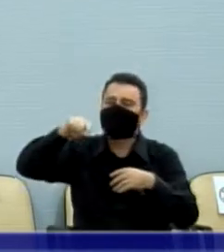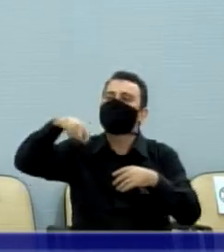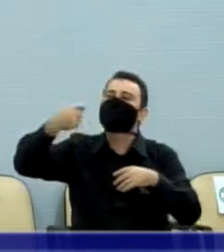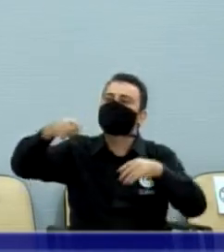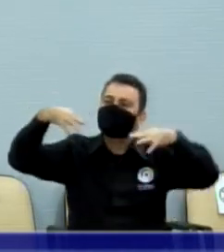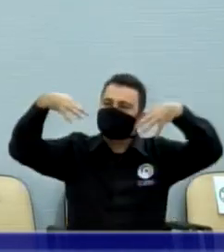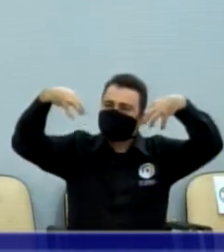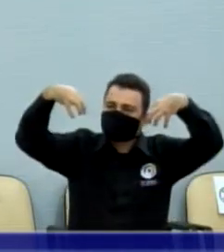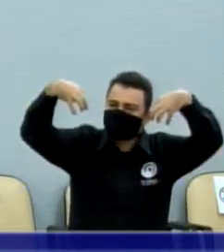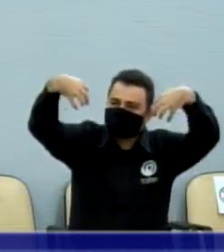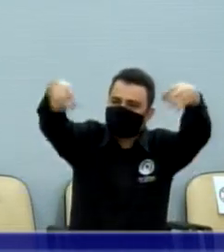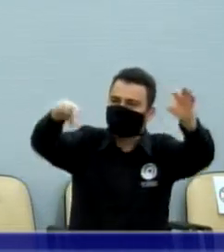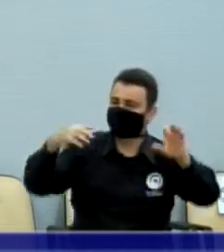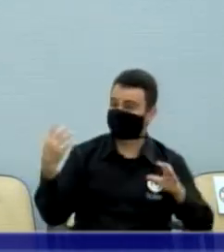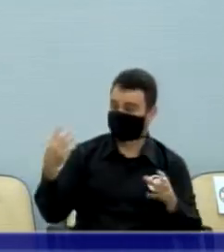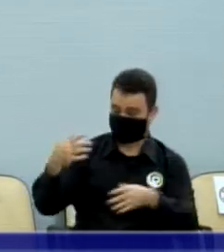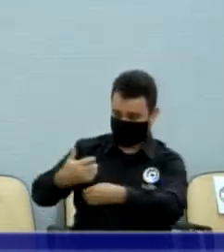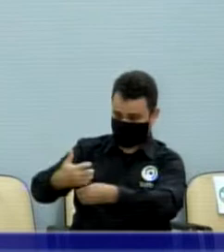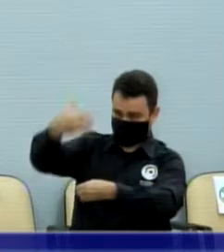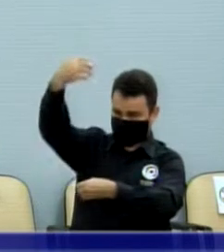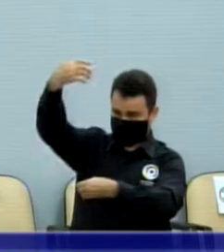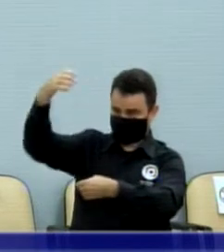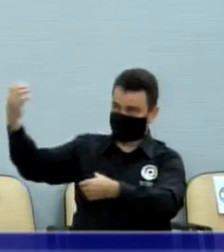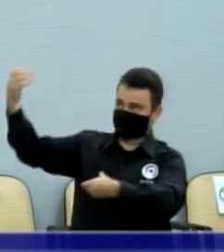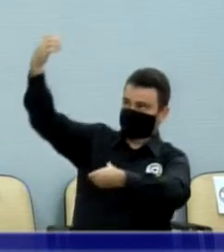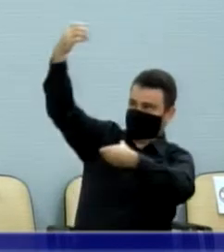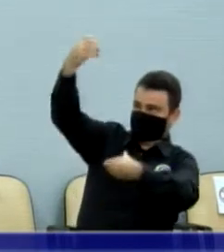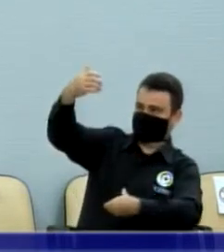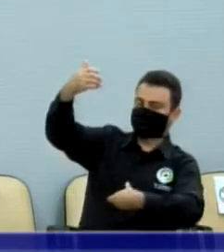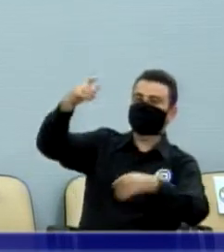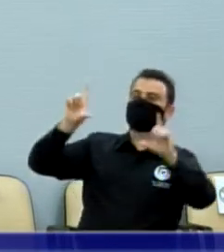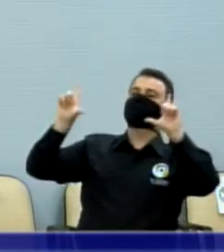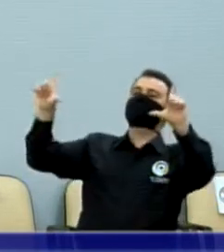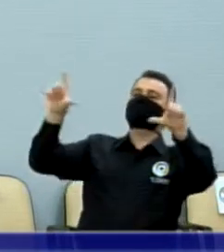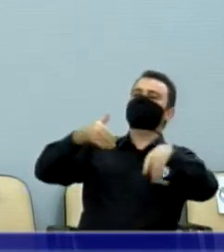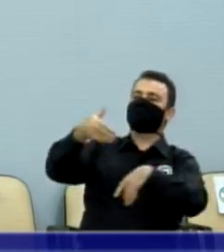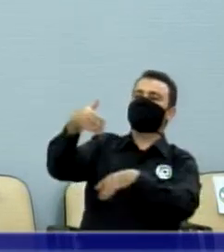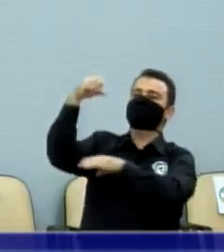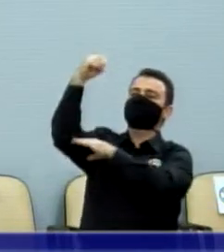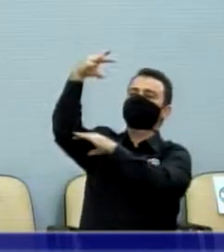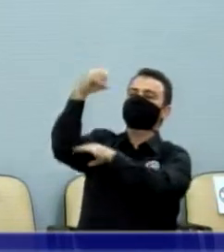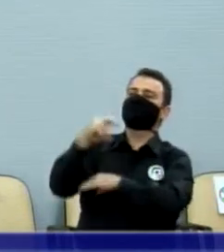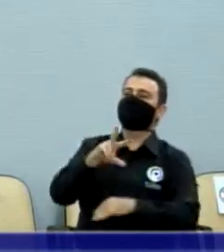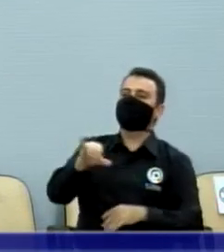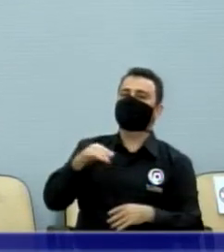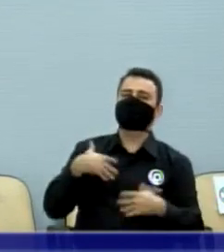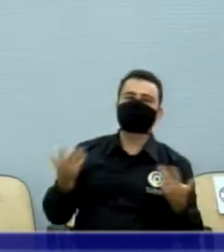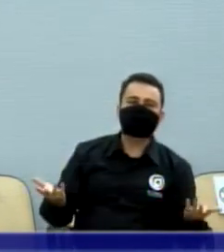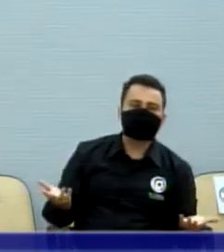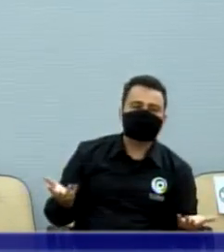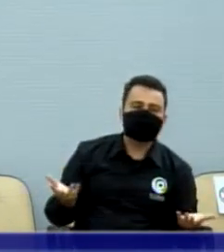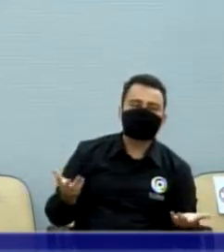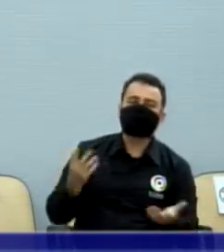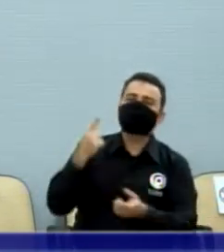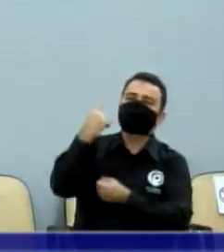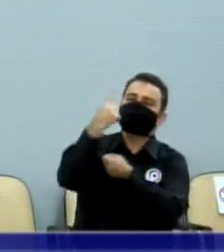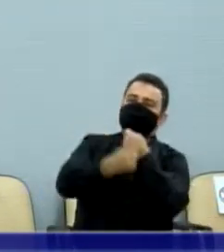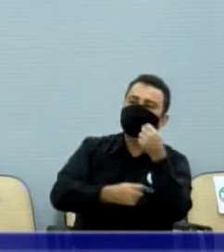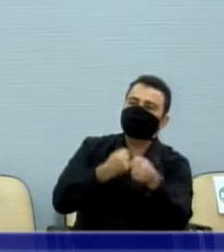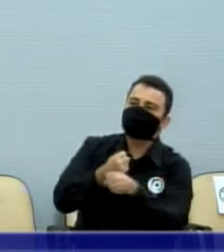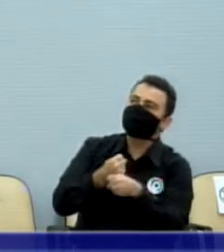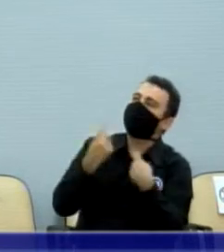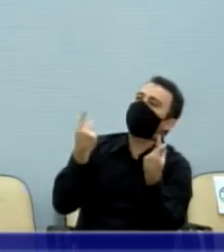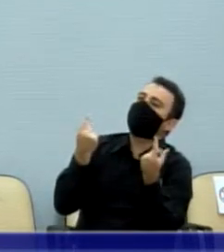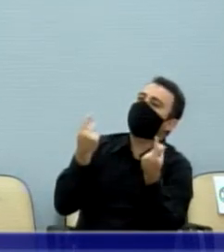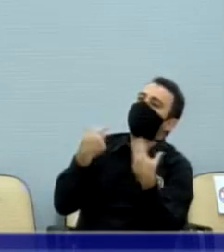coloca o poste, coloca o braço e coloca, aqui será instalado um semáforo. E daqui um ano, talvez, aquele semáforo comece a funcionar.